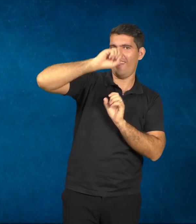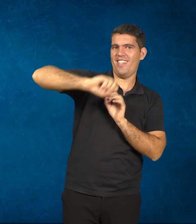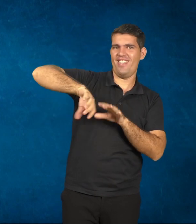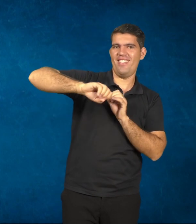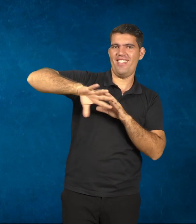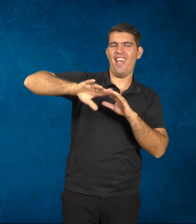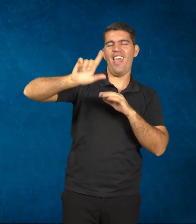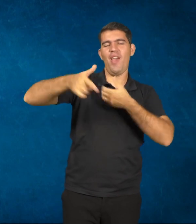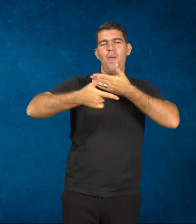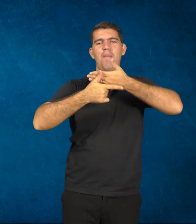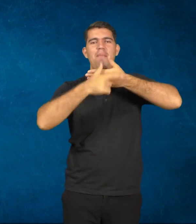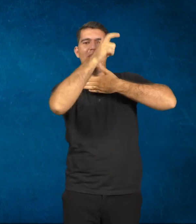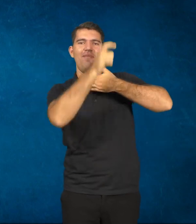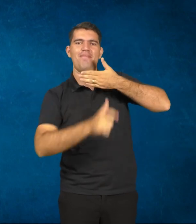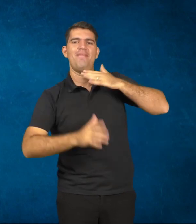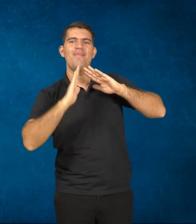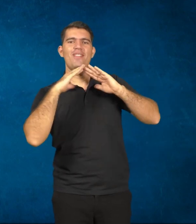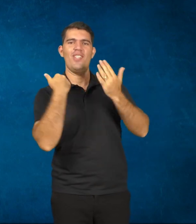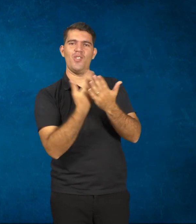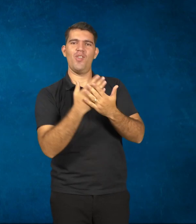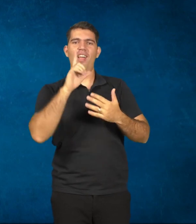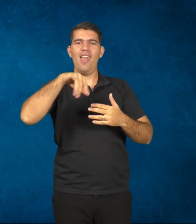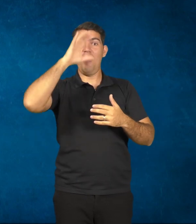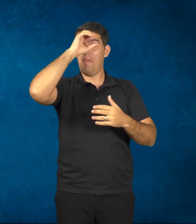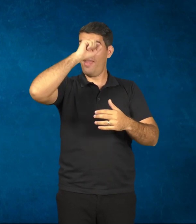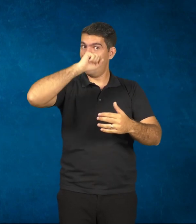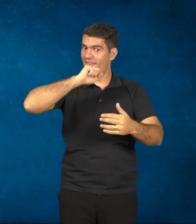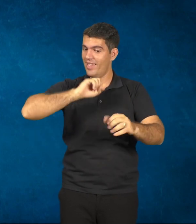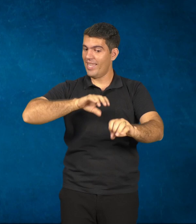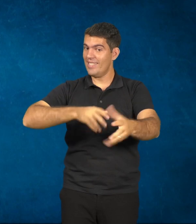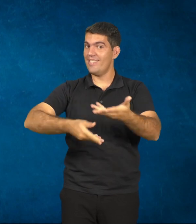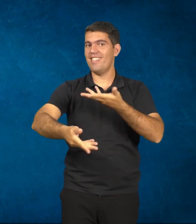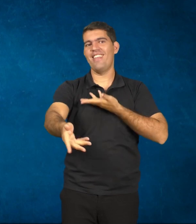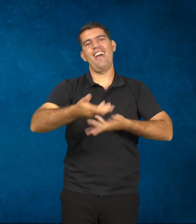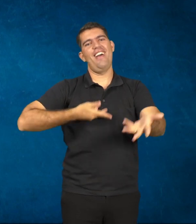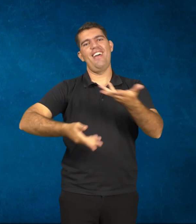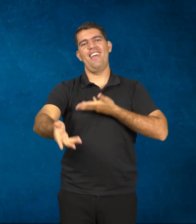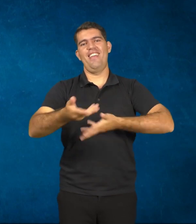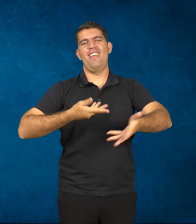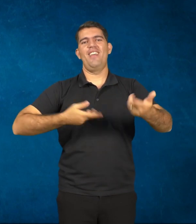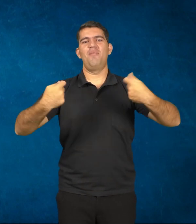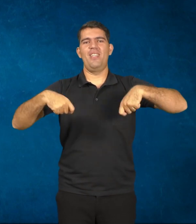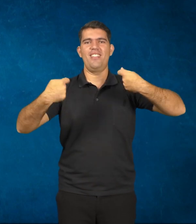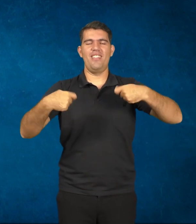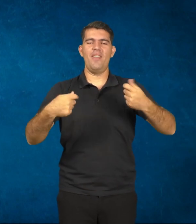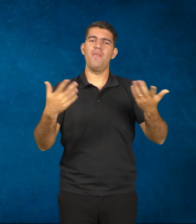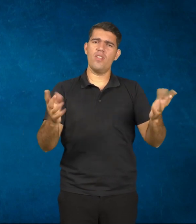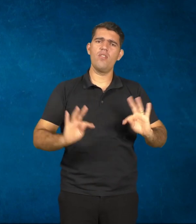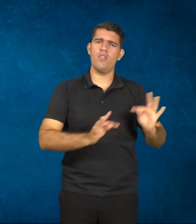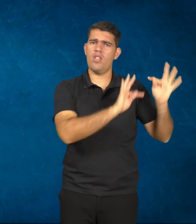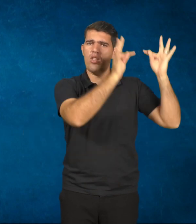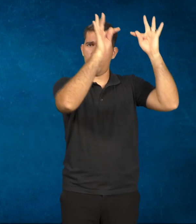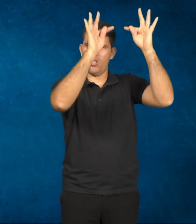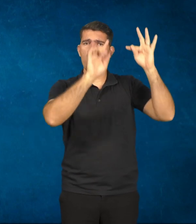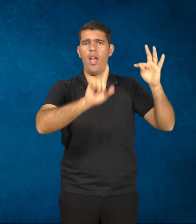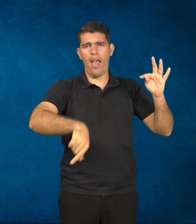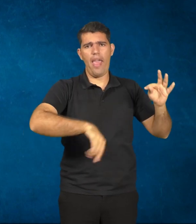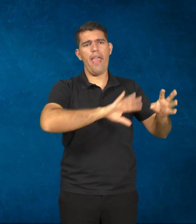papel da escola. Estamos ali para aprender e ensinar juntos. Então, as tecnologias também fazem parte desse momento,